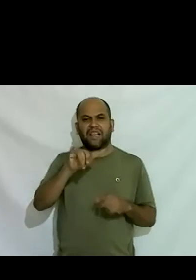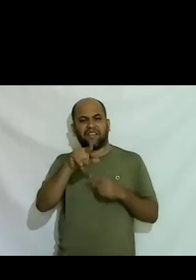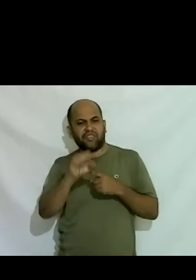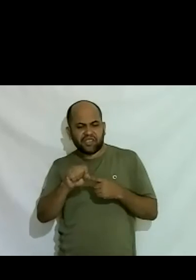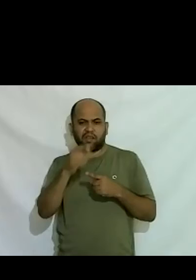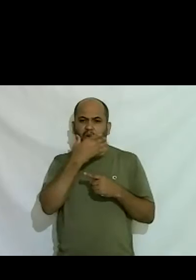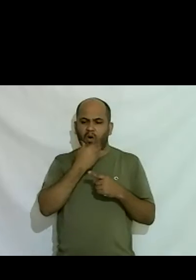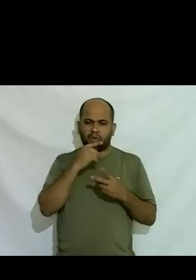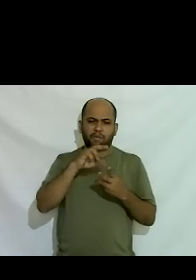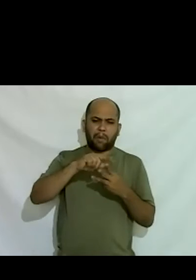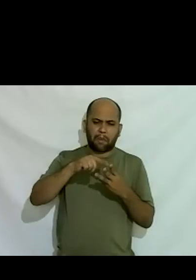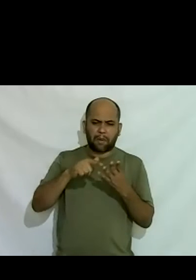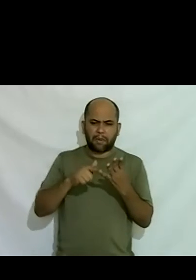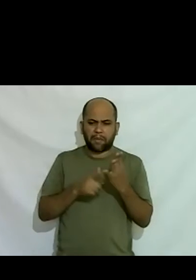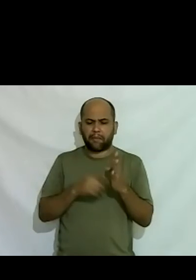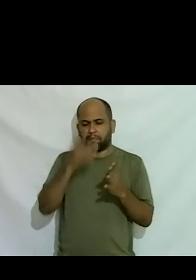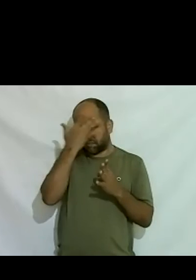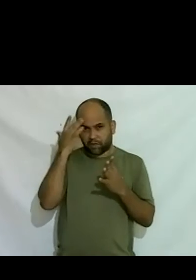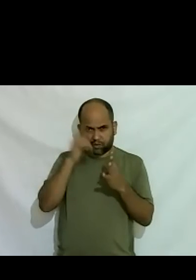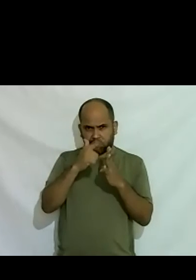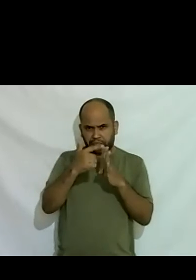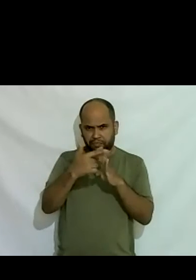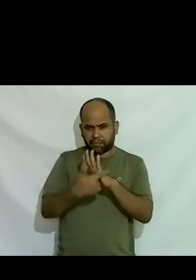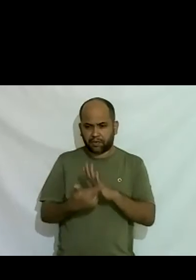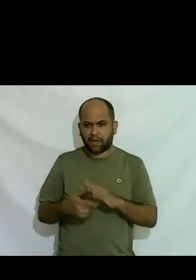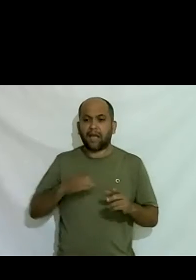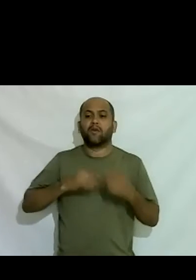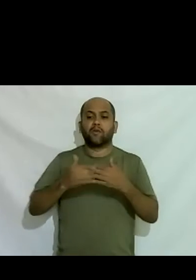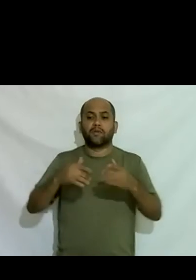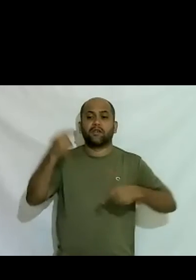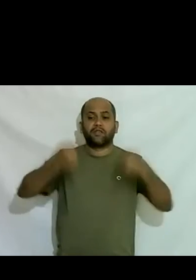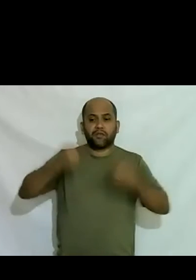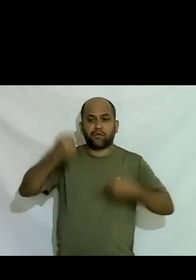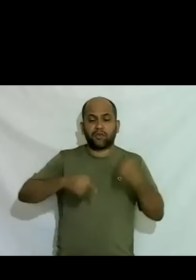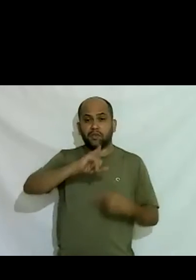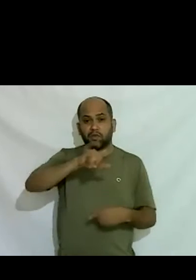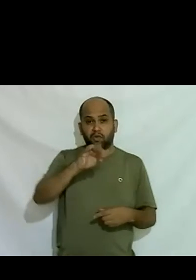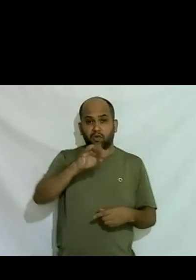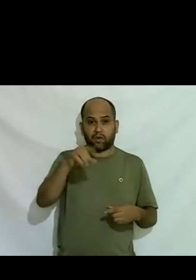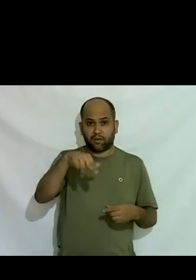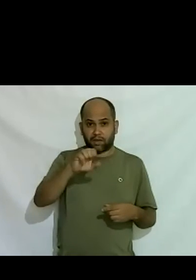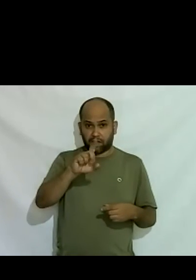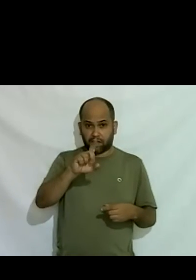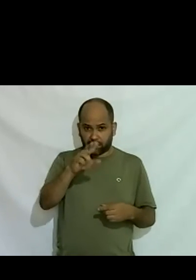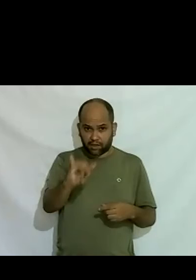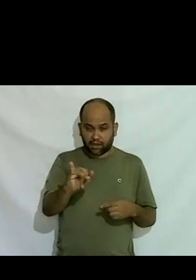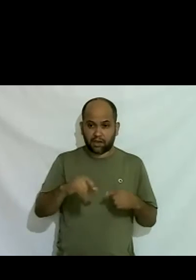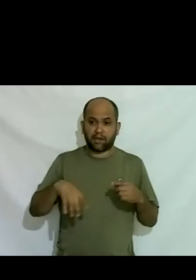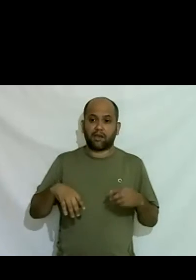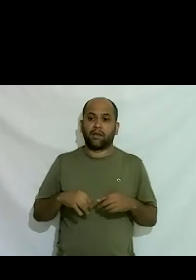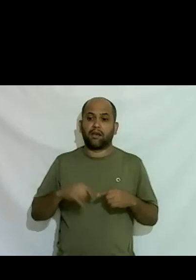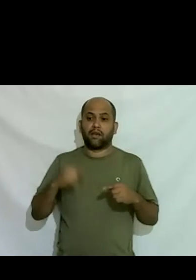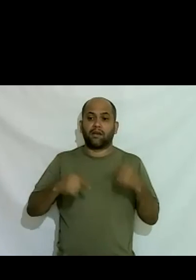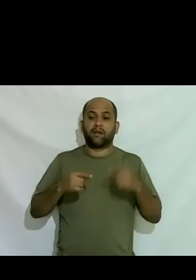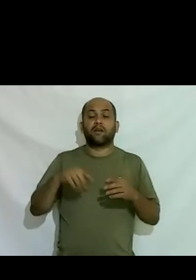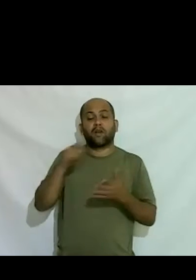eu mencionei do Paraná e começamos a discutir João Nery João Dago Nery que foi o homem trans que escreveu o livro Viagem